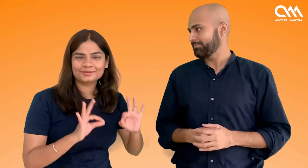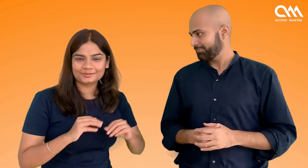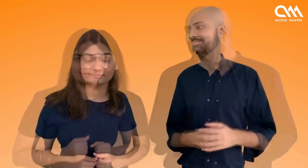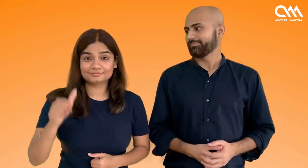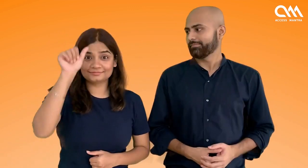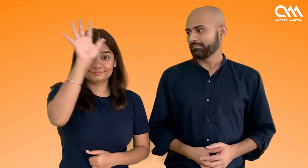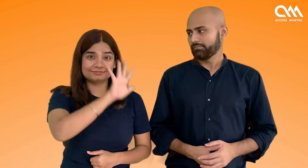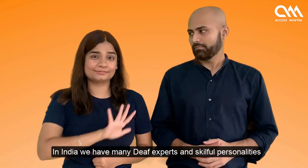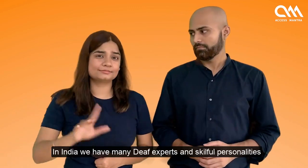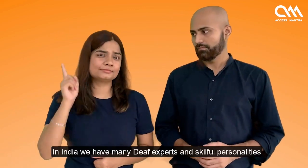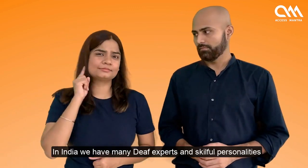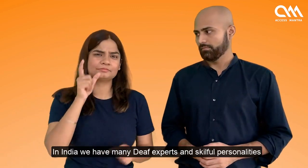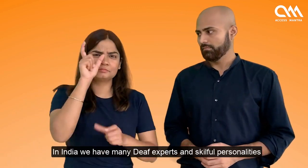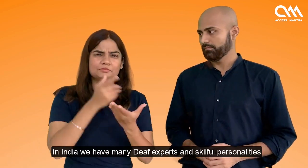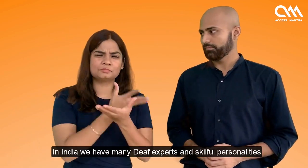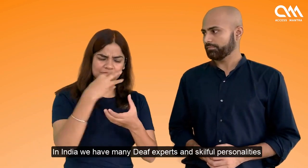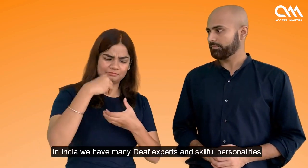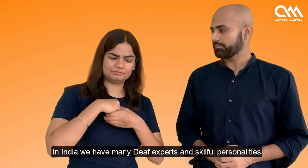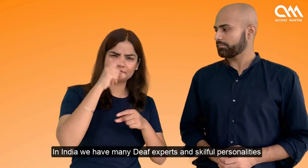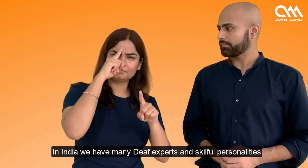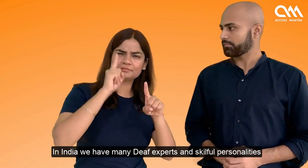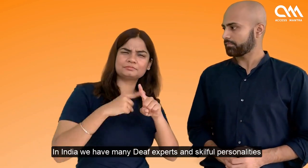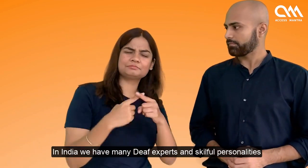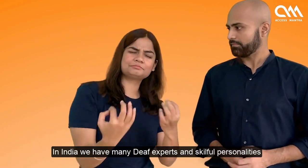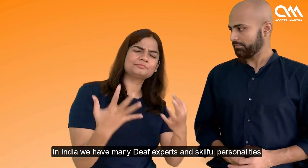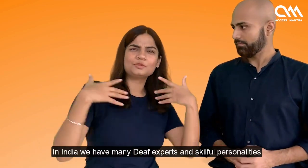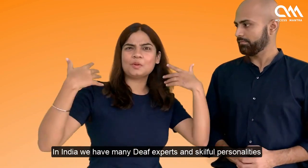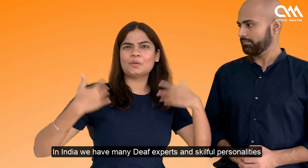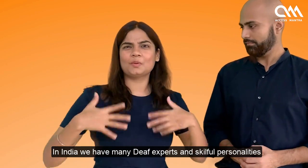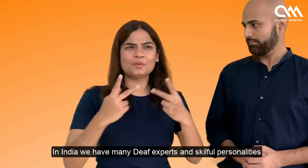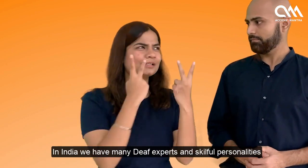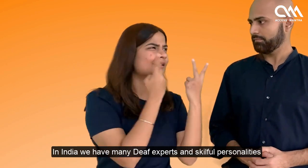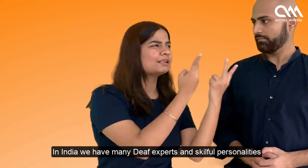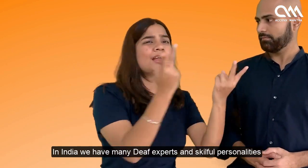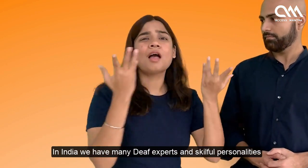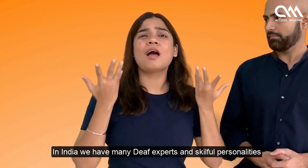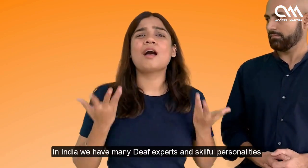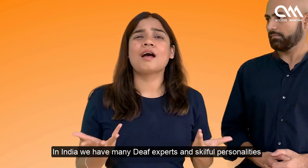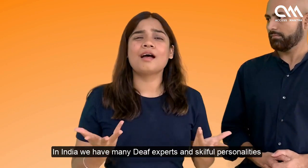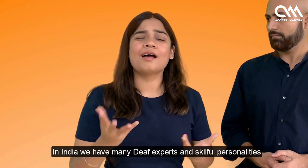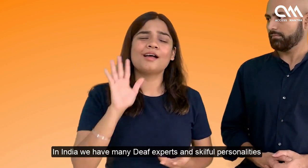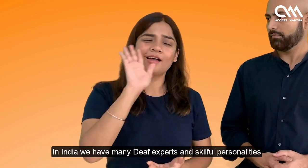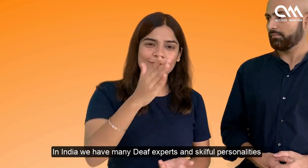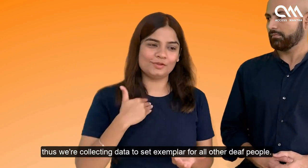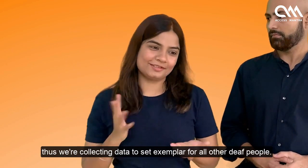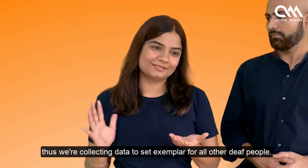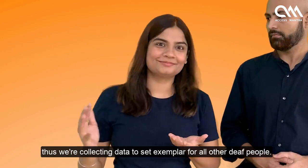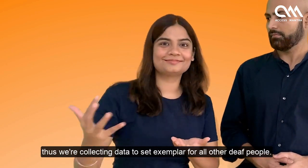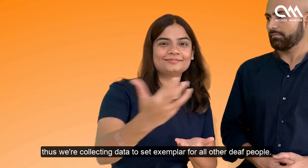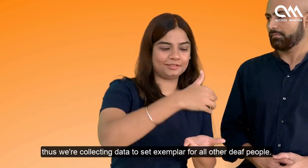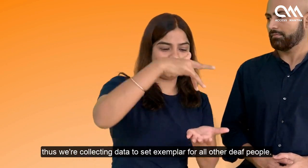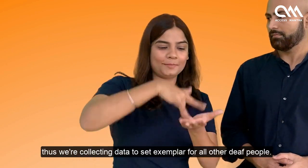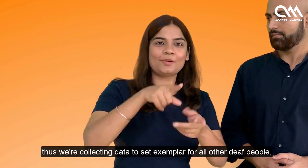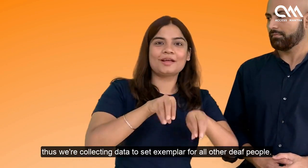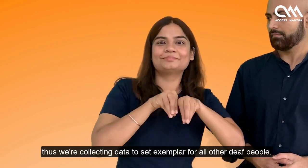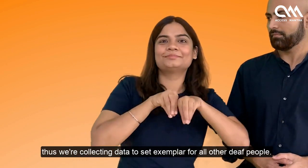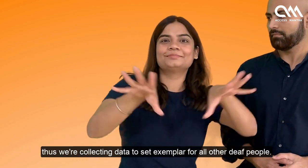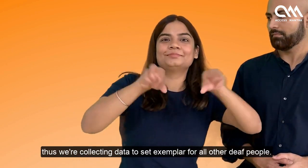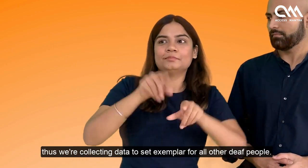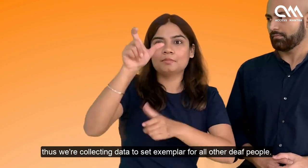मंत् discussion workshop हम इस सभी के जानकारिय को साजा करते हैं अगर आप चाहना चाहते हैं बदिर विशेशक और कुशलतापूर्ण